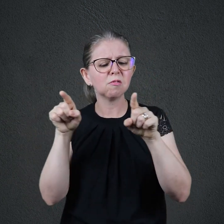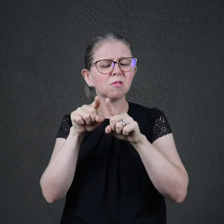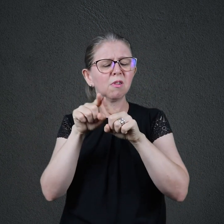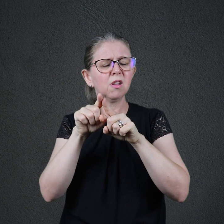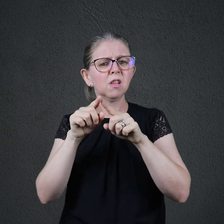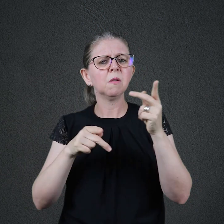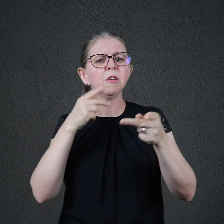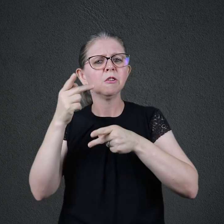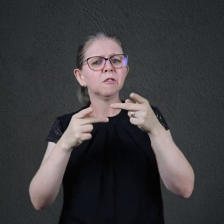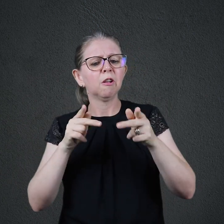apreensão.